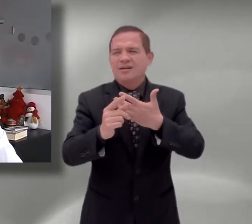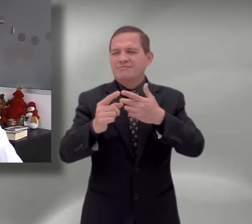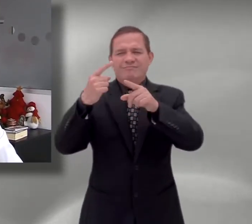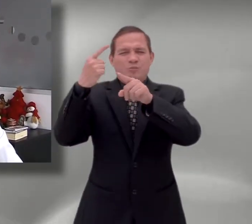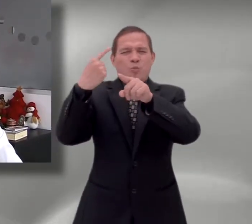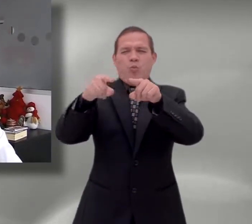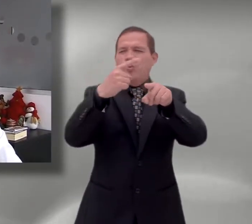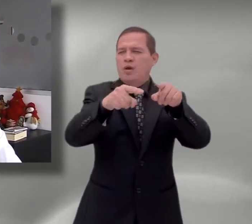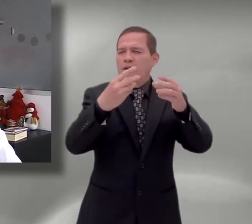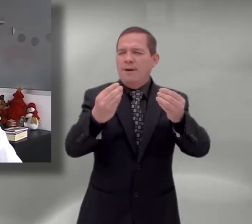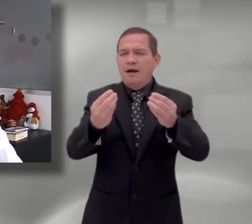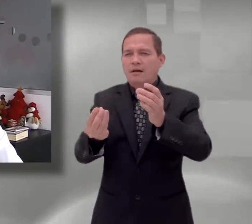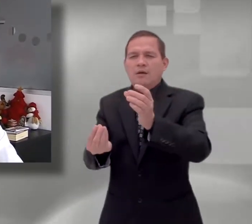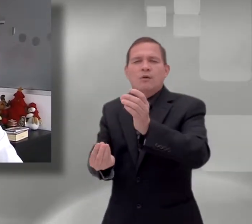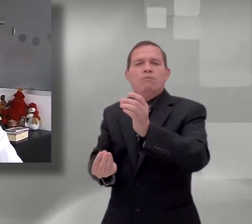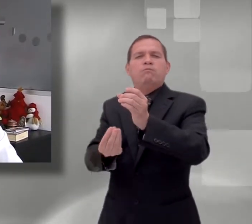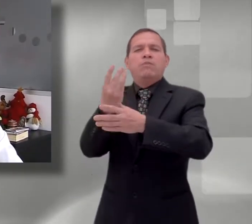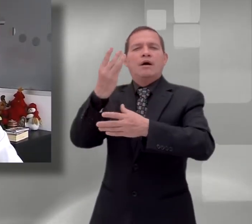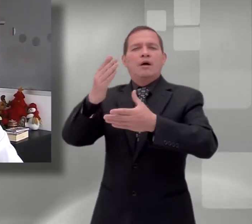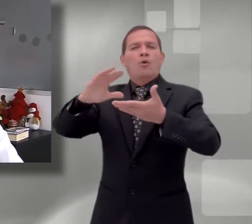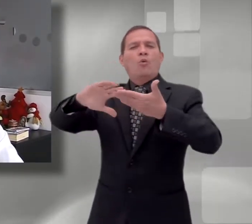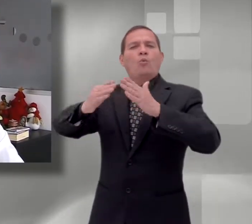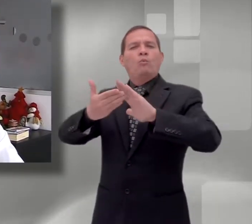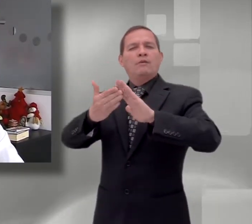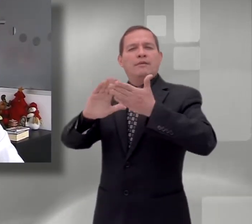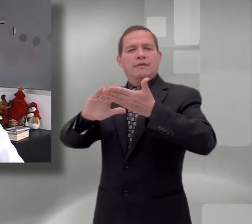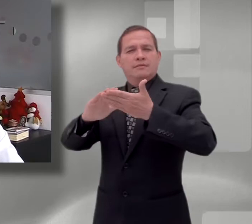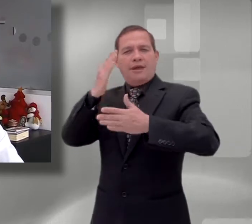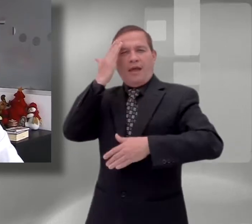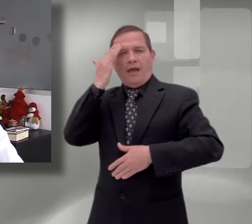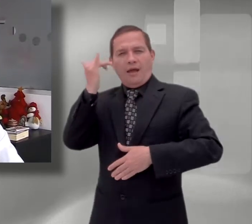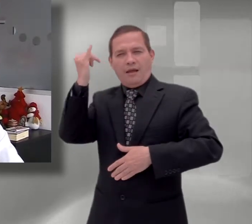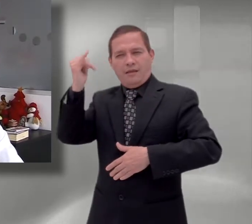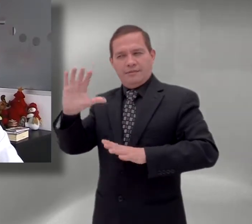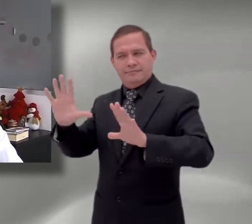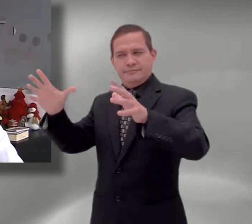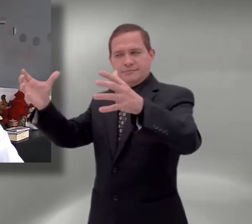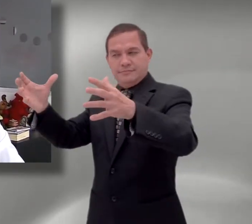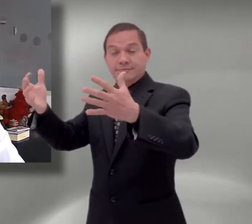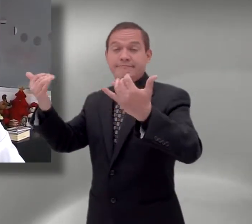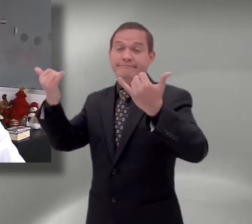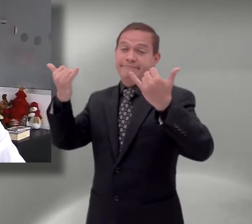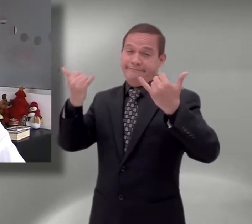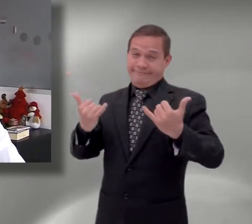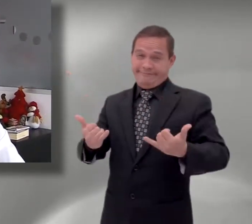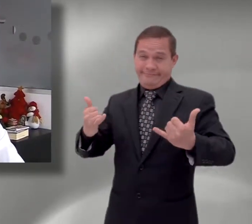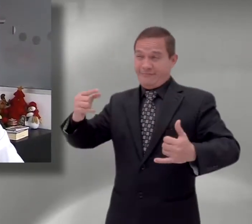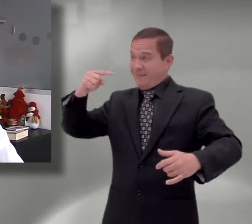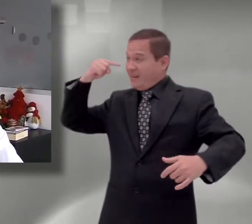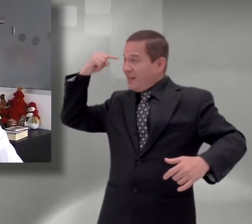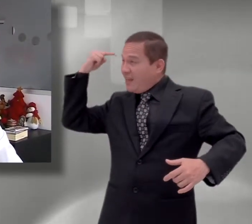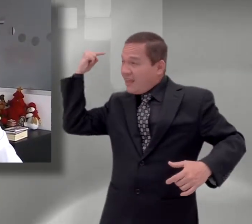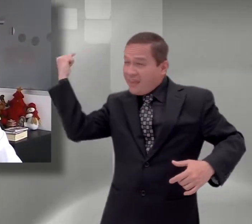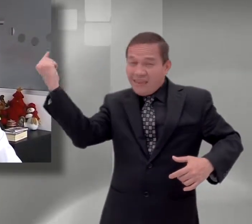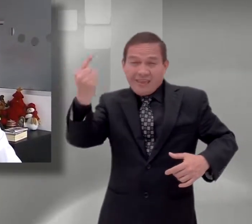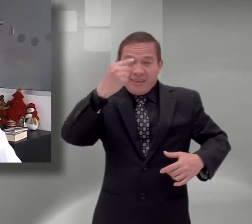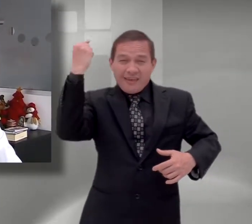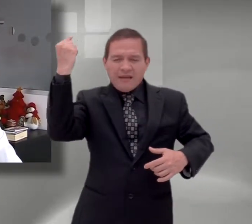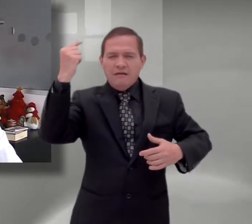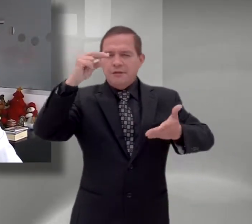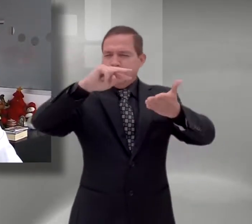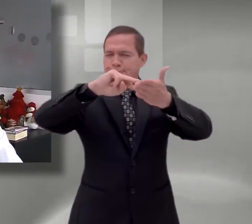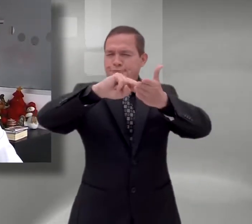Esto es muy importante. Máxime, en esta nueva época, en donde la mediación